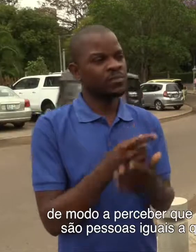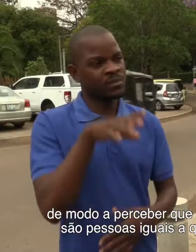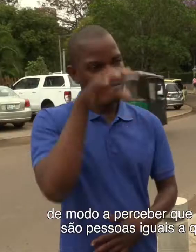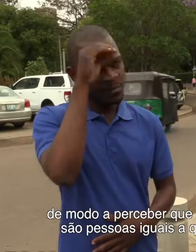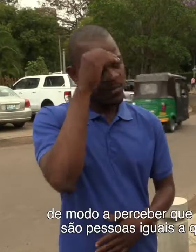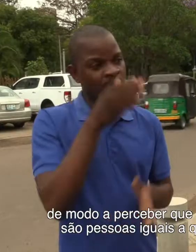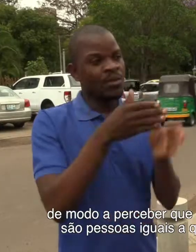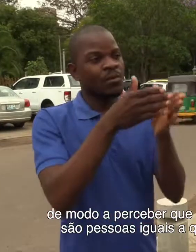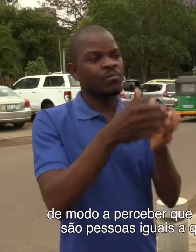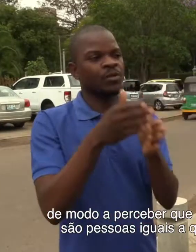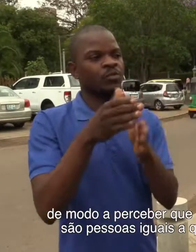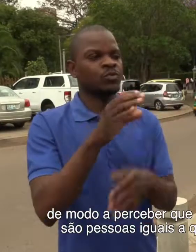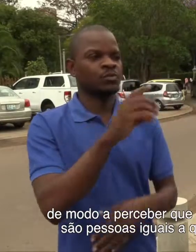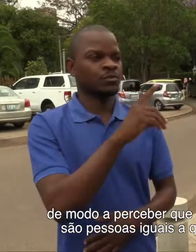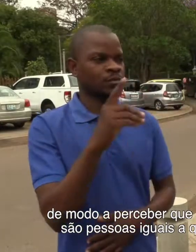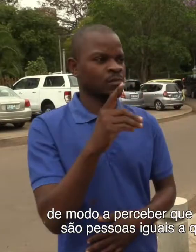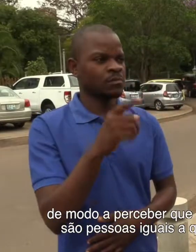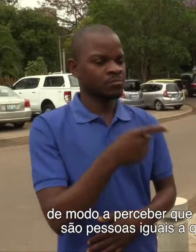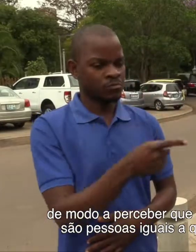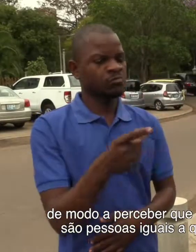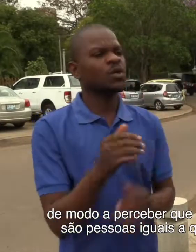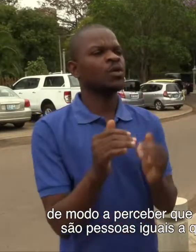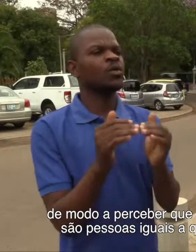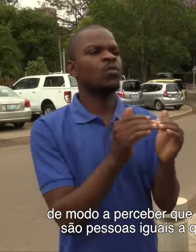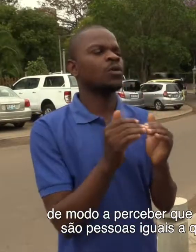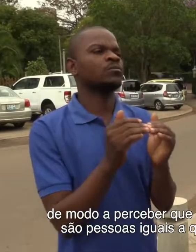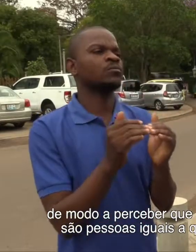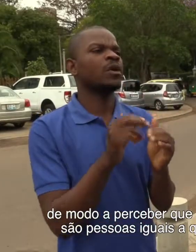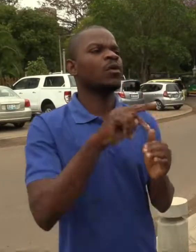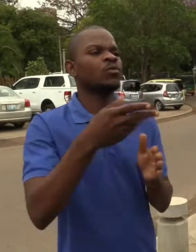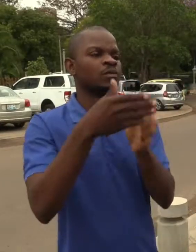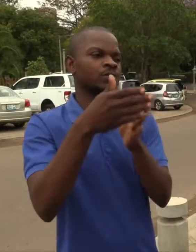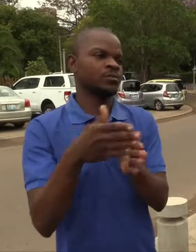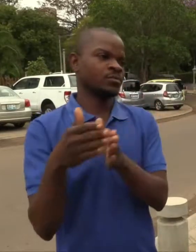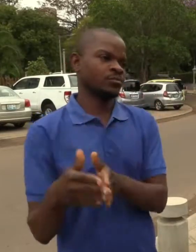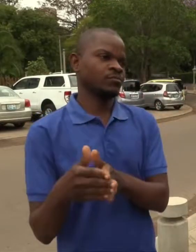pessoas com deficiência são pessoas iguais a quaisquer outras pessoas.